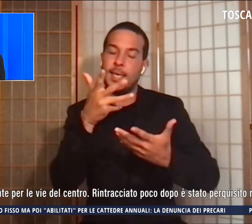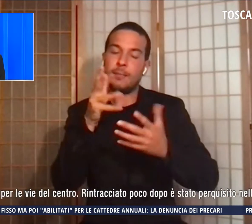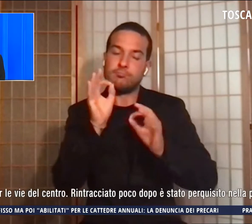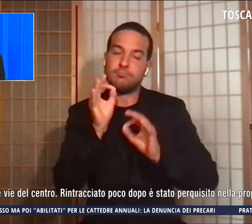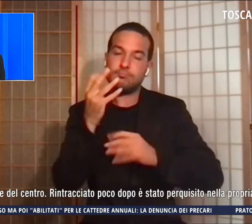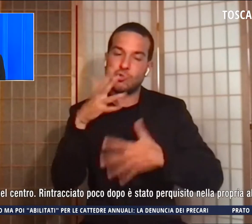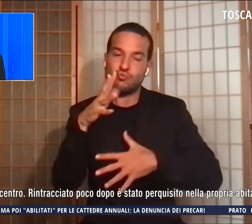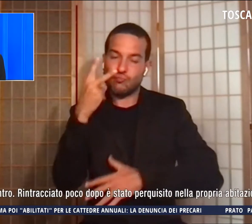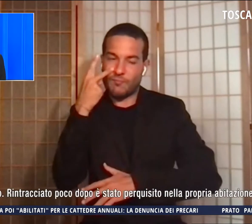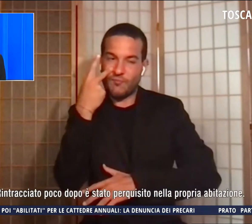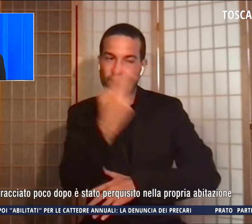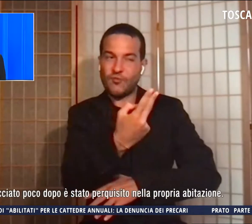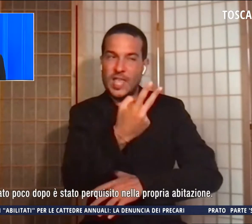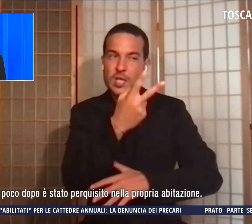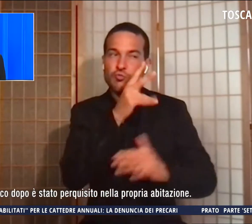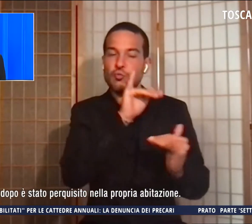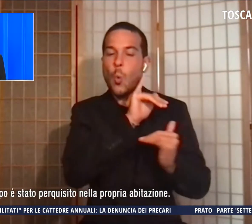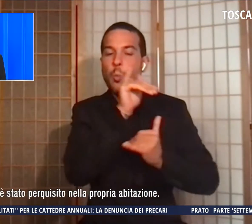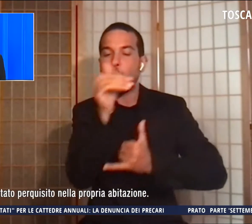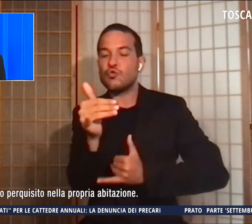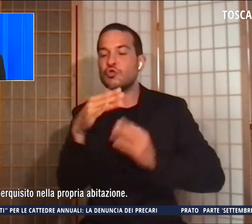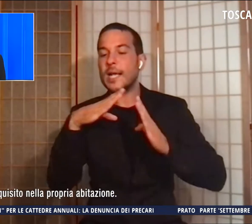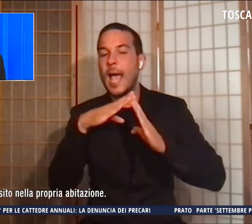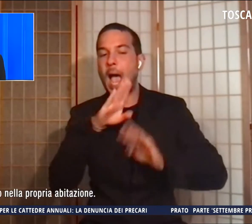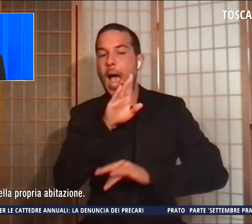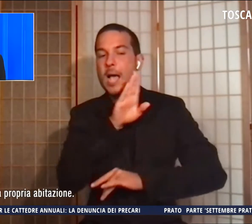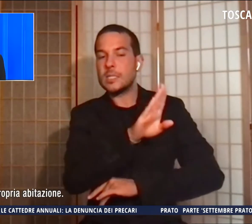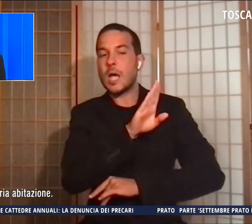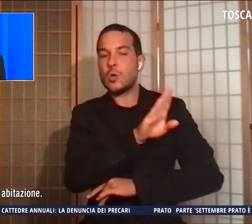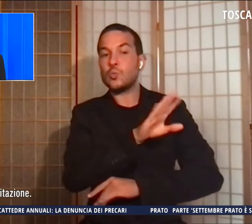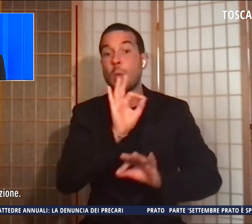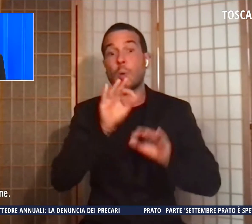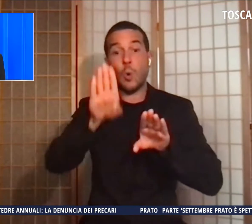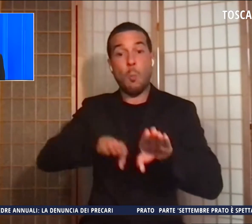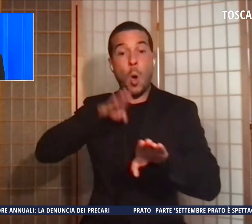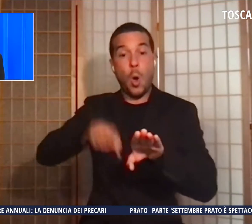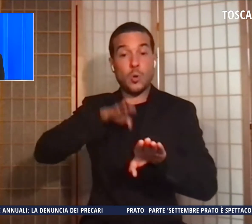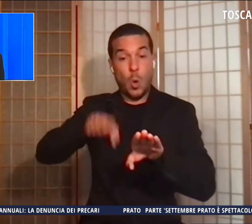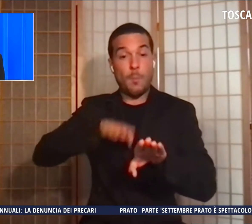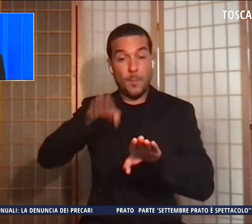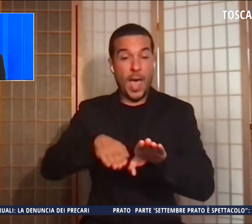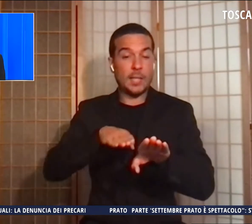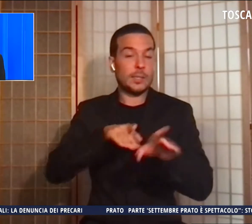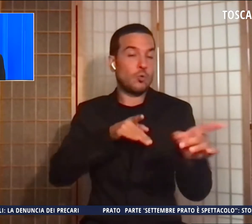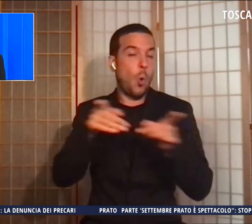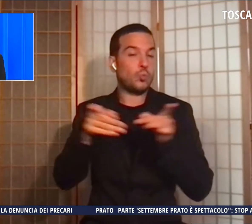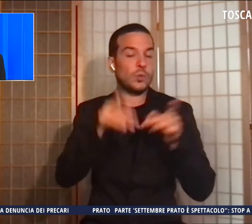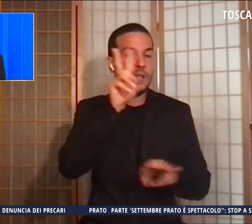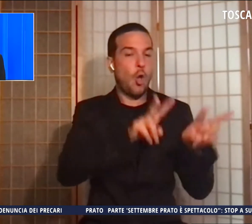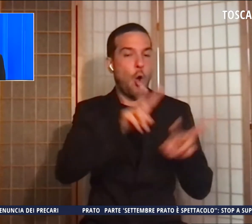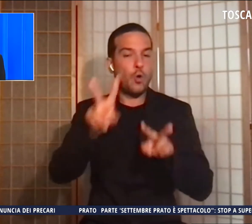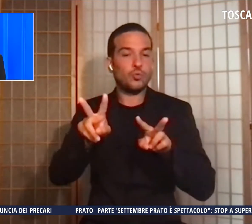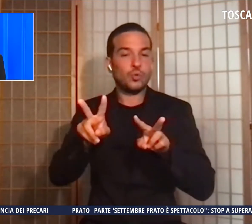dalla propria abitazione a bordo di un monopattino durante un controllo nella zona di San Frediano.